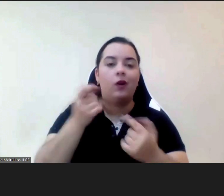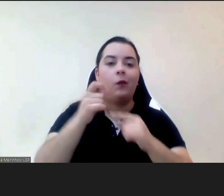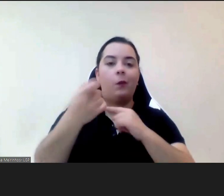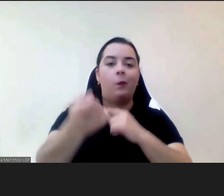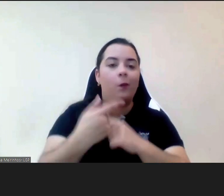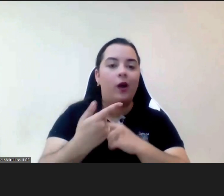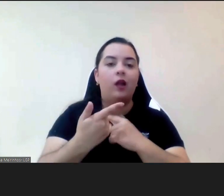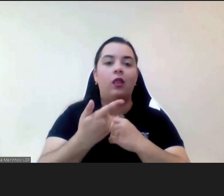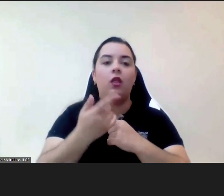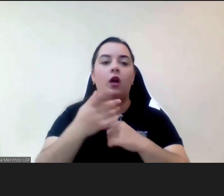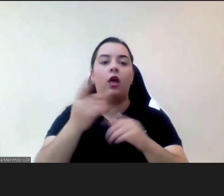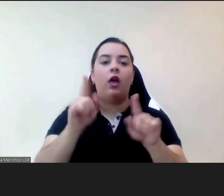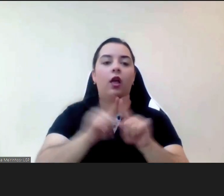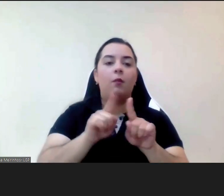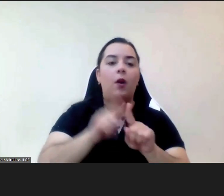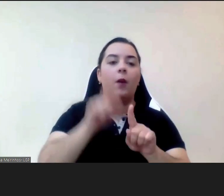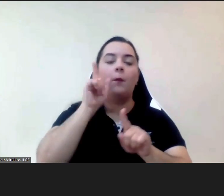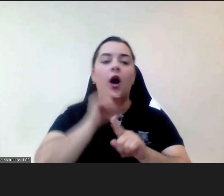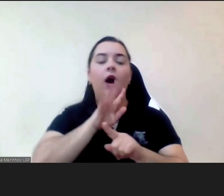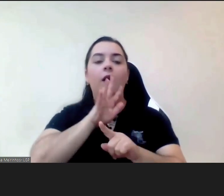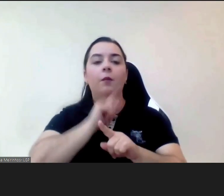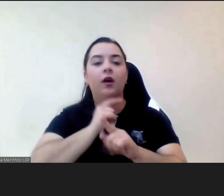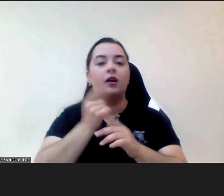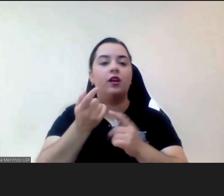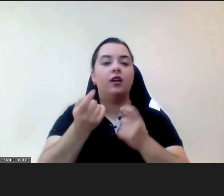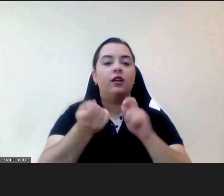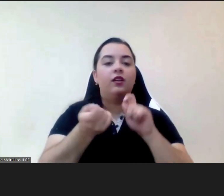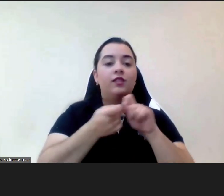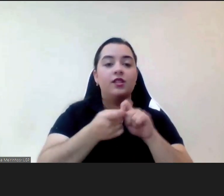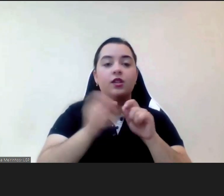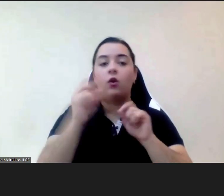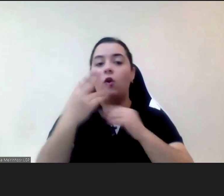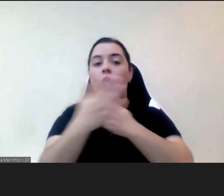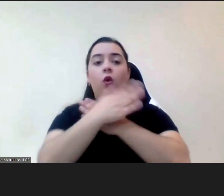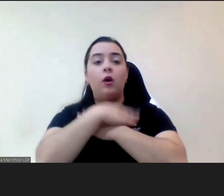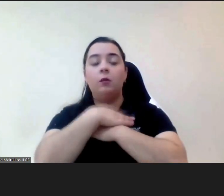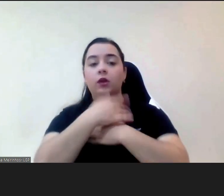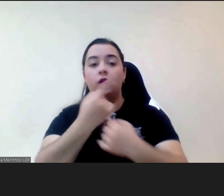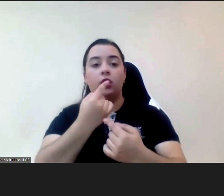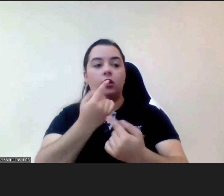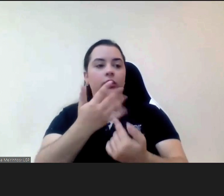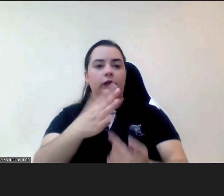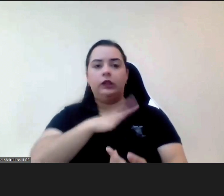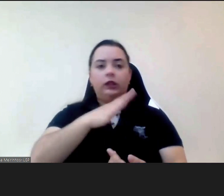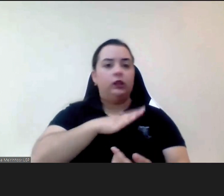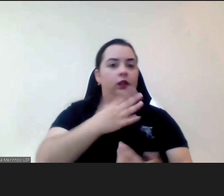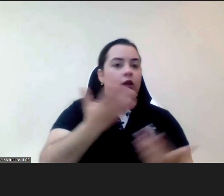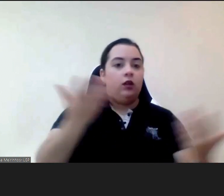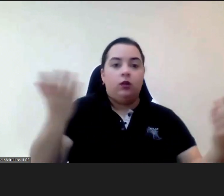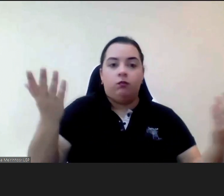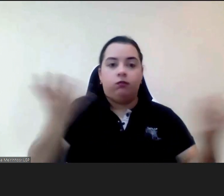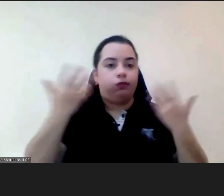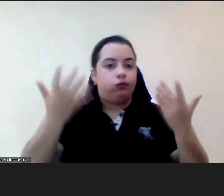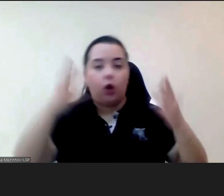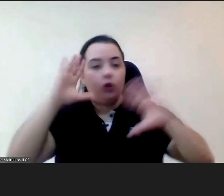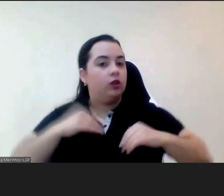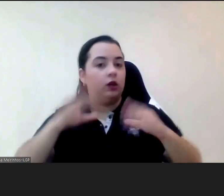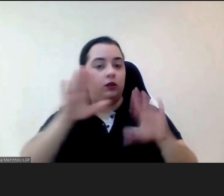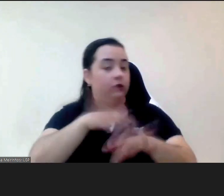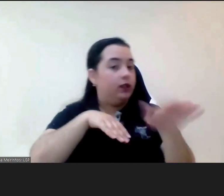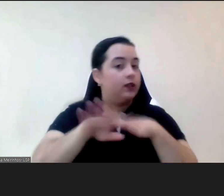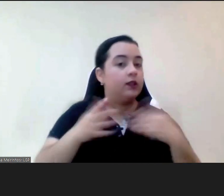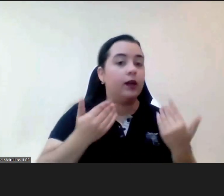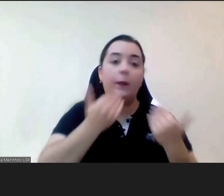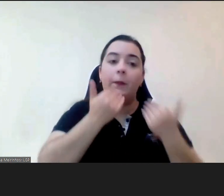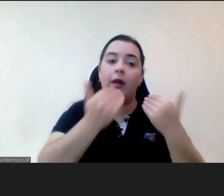ou até às vezes de algum amigo desesperados correndo o risco aqui desesperados com o pedido de ajuda a